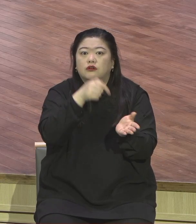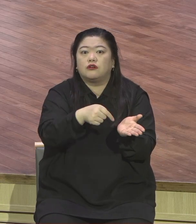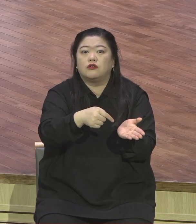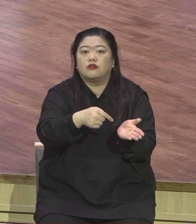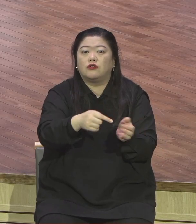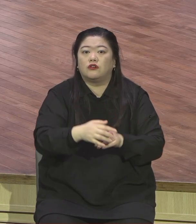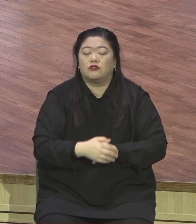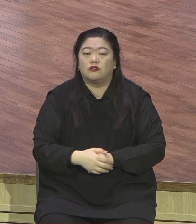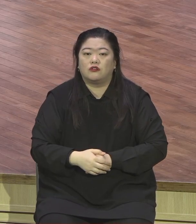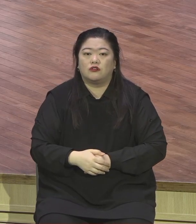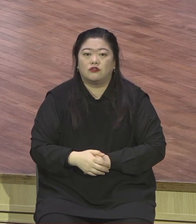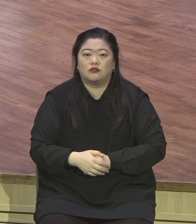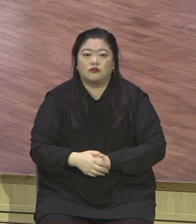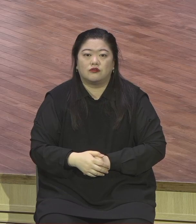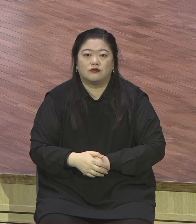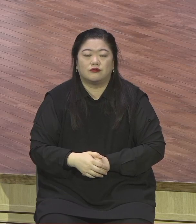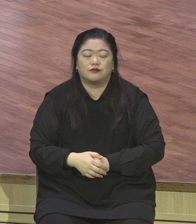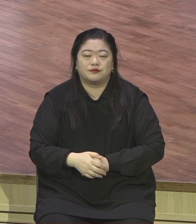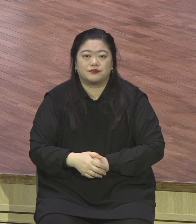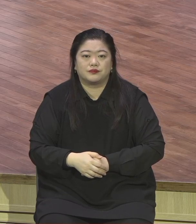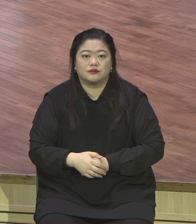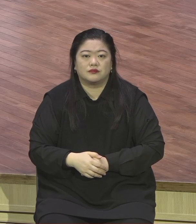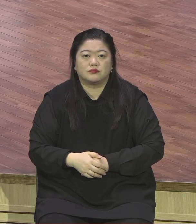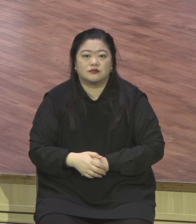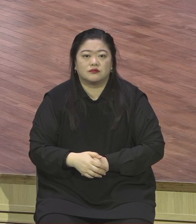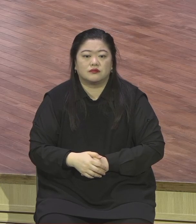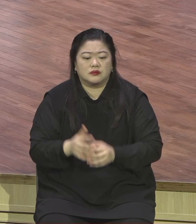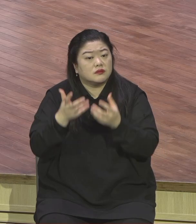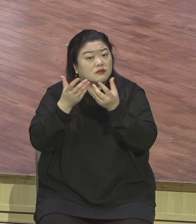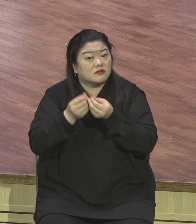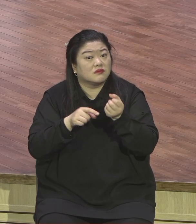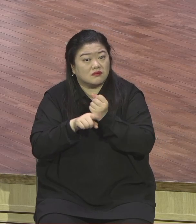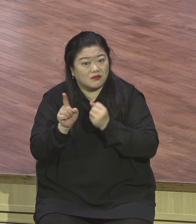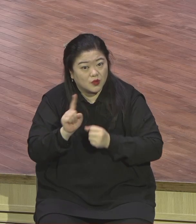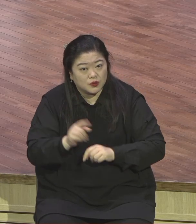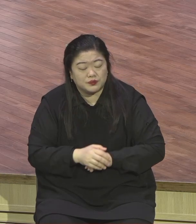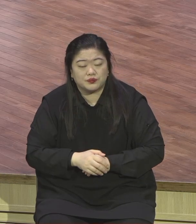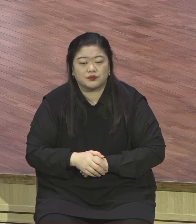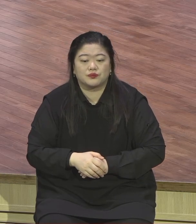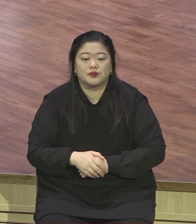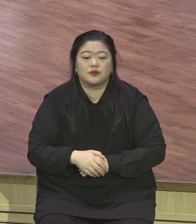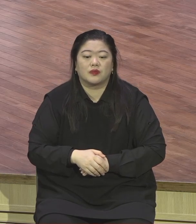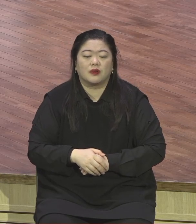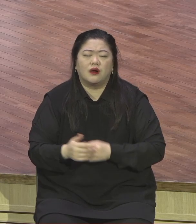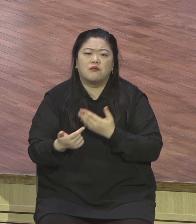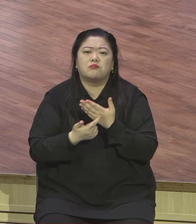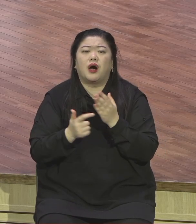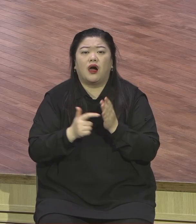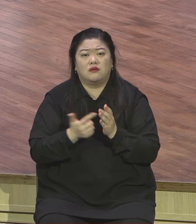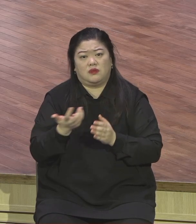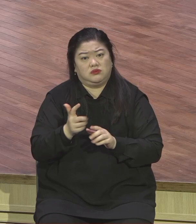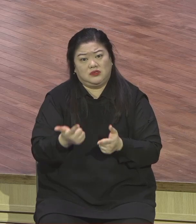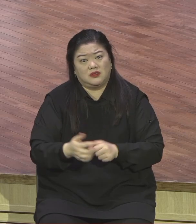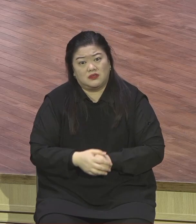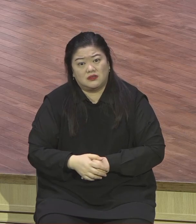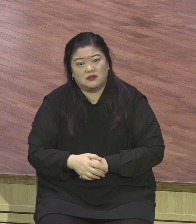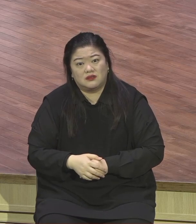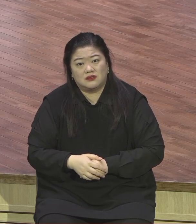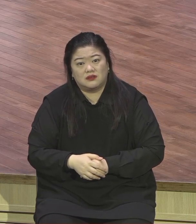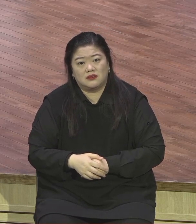제가 이 말씀드릴 이유가 뭐냐 얼마나 안타까운 일이 있는지 얼마나 불쌍한지 여러분